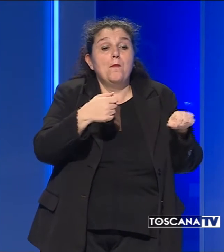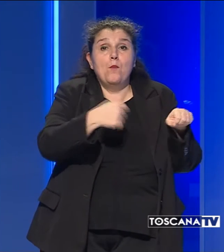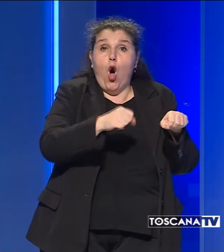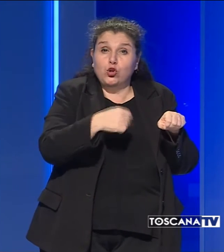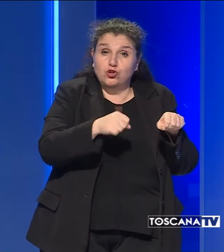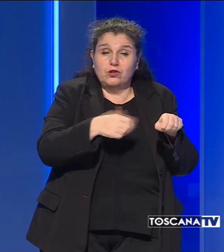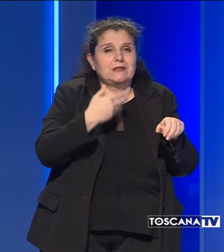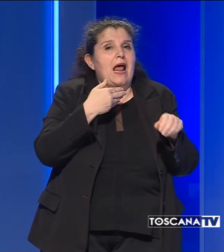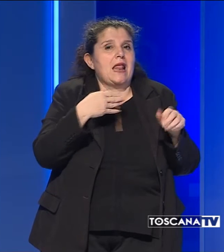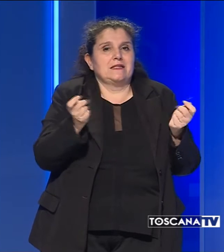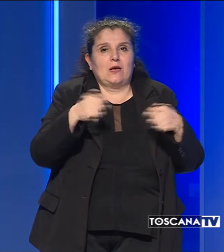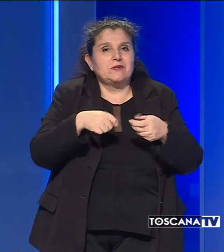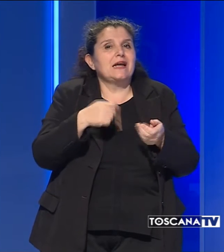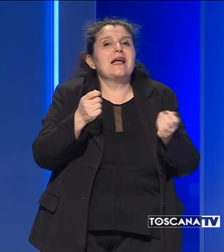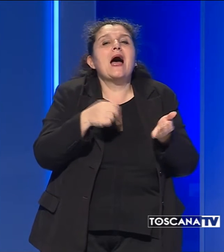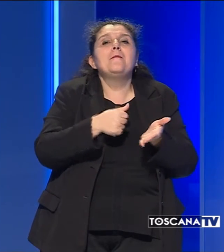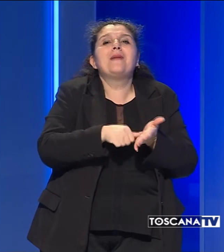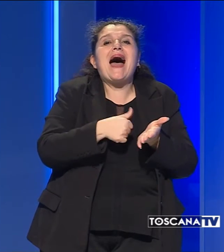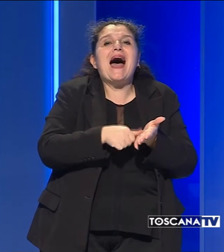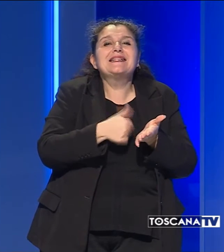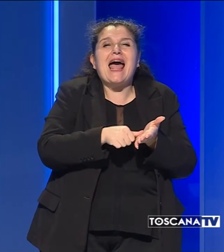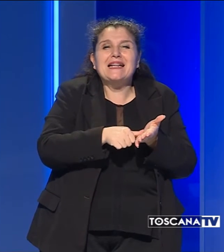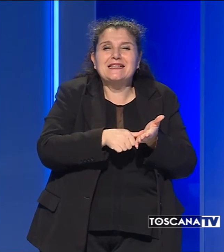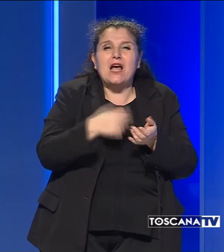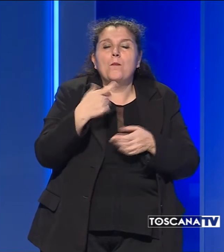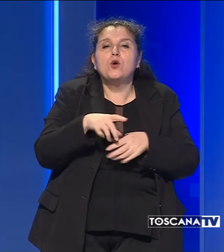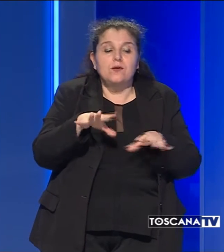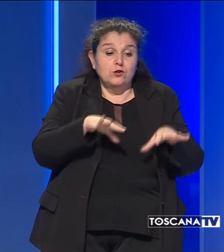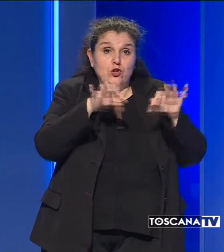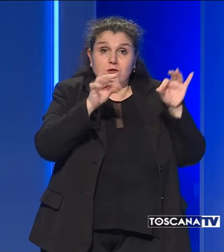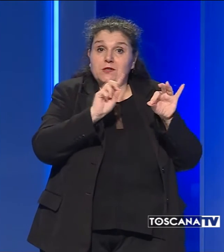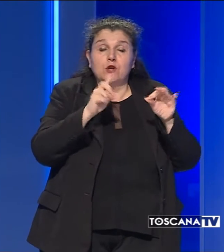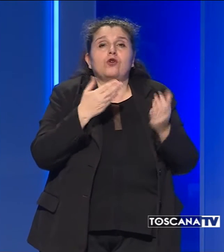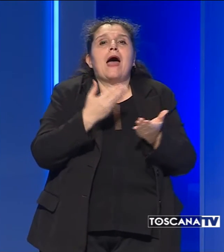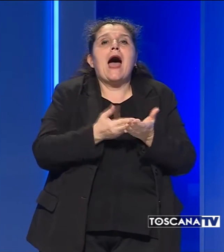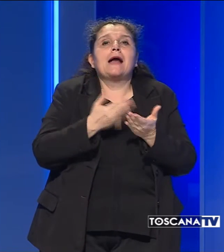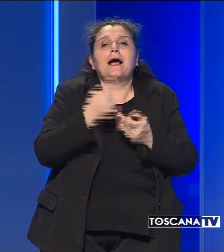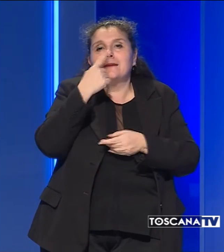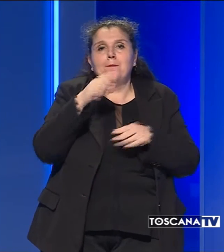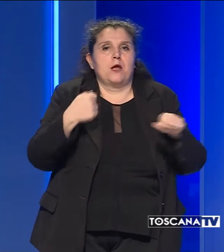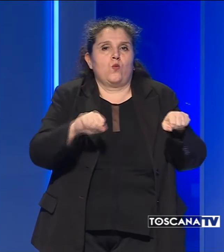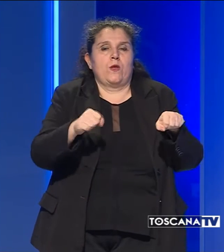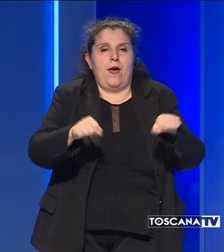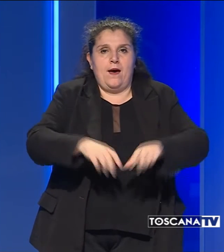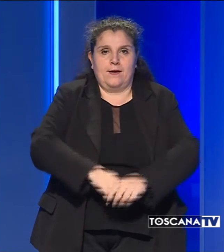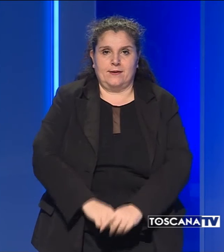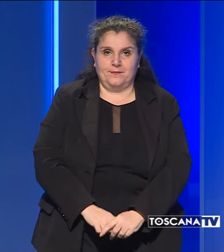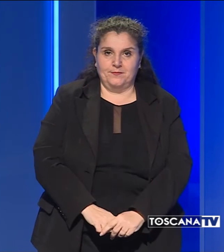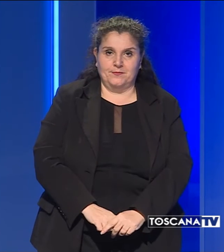stata tolta la patente che era risultata sospesa e non idonea per condurre il motociclo.